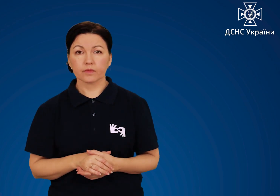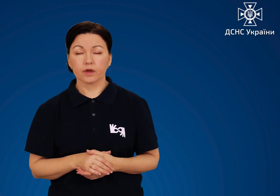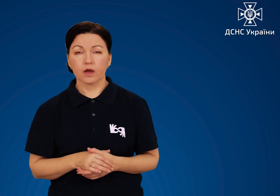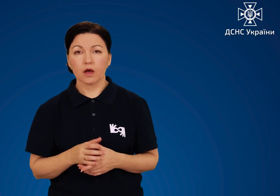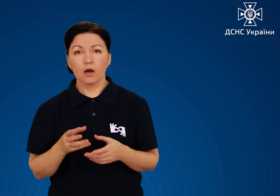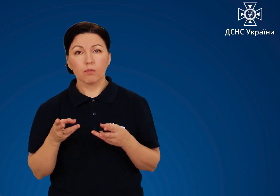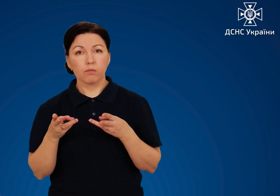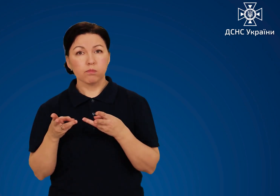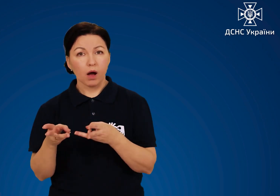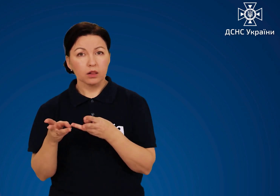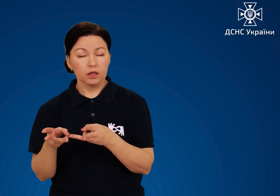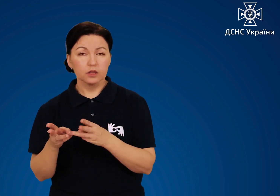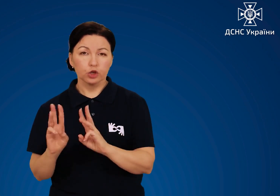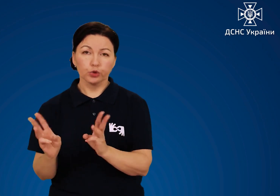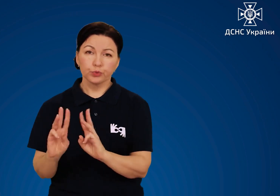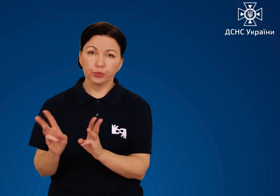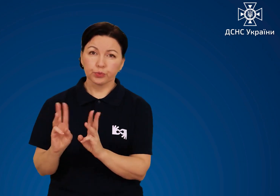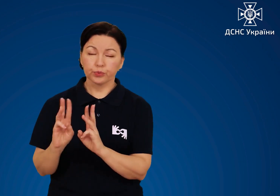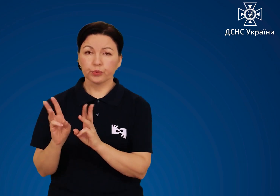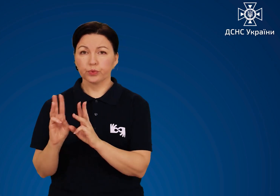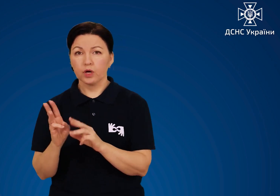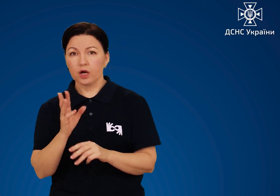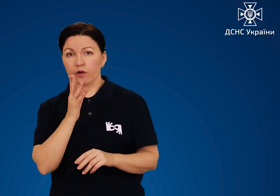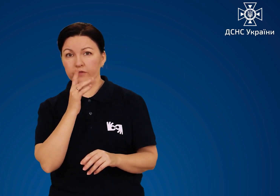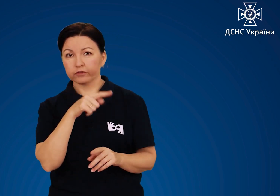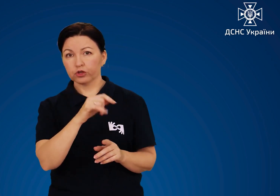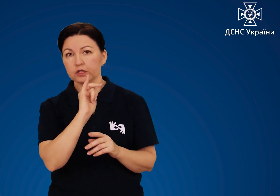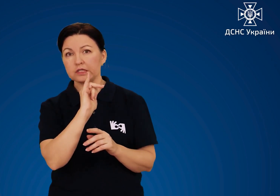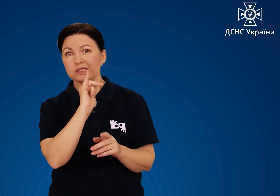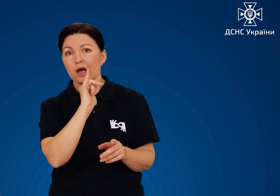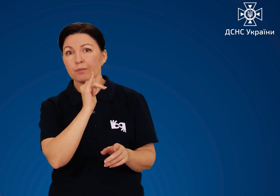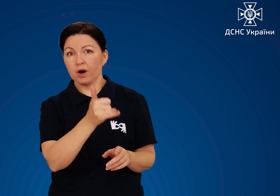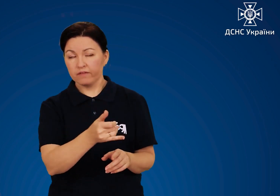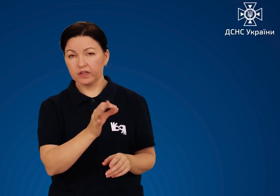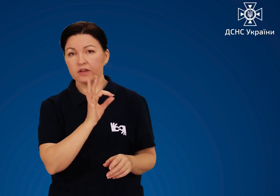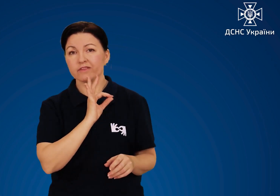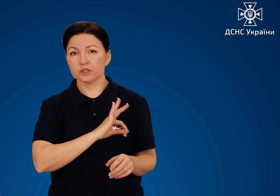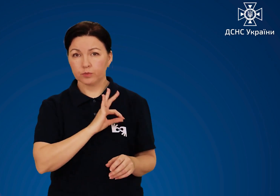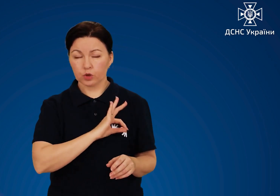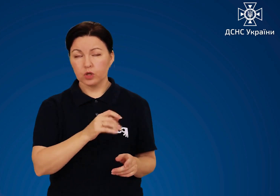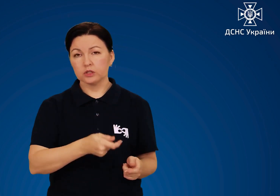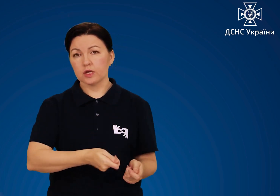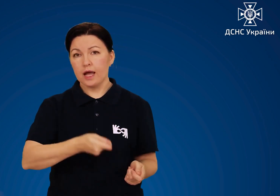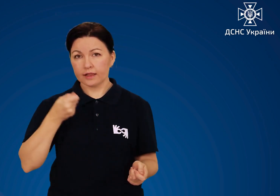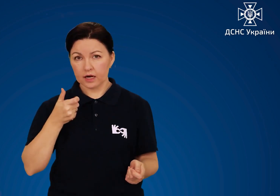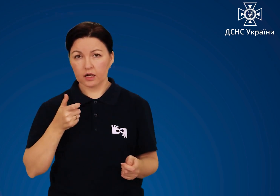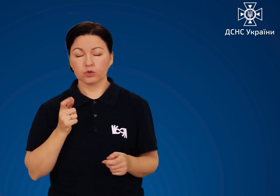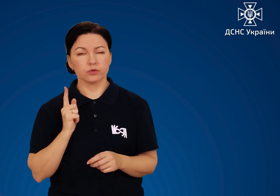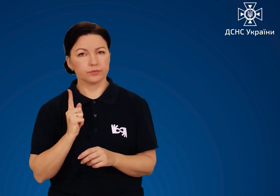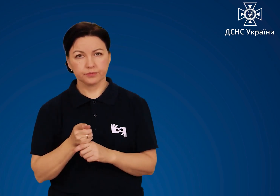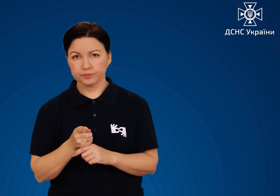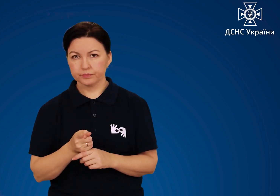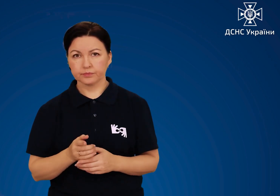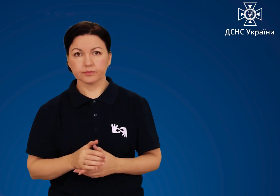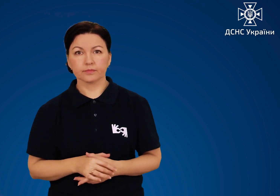Палити та користуватися джерелами відкритого вогню під час заправки та експлуатації